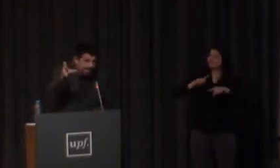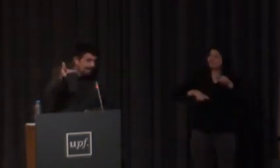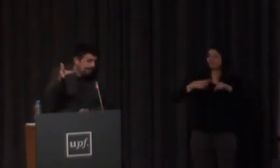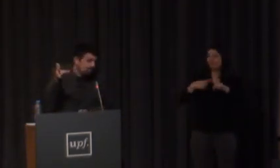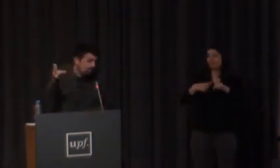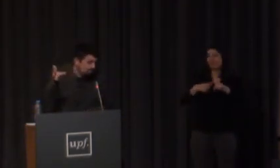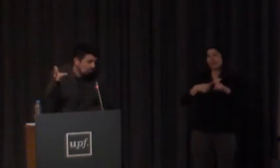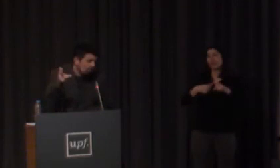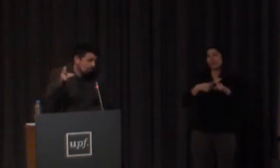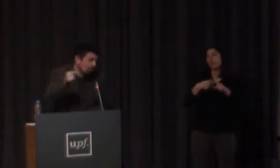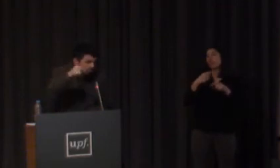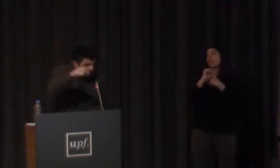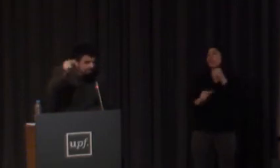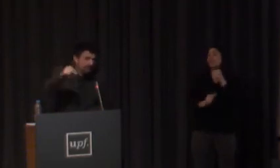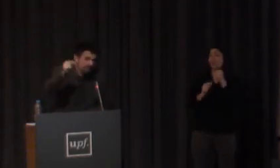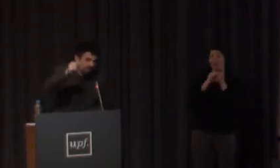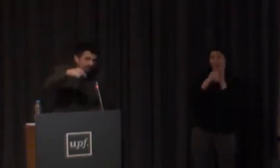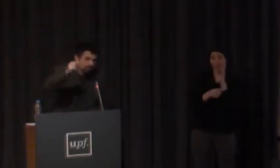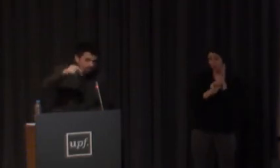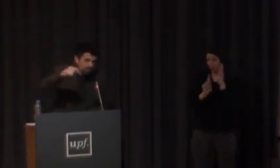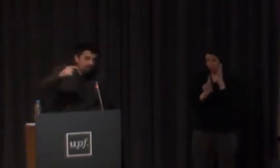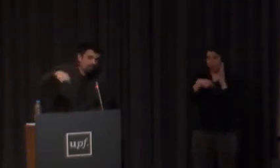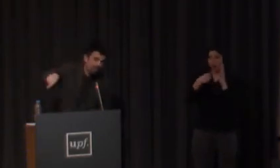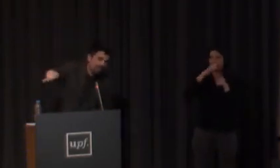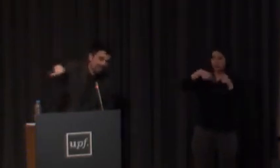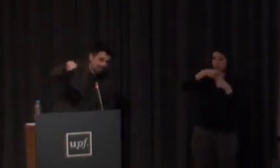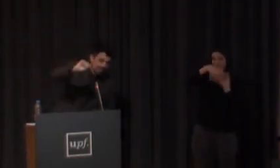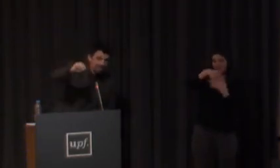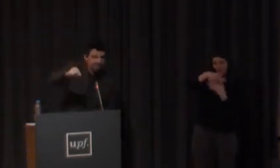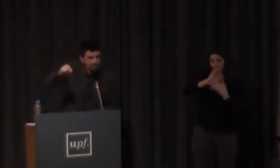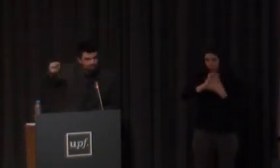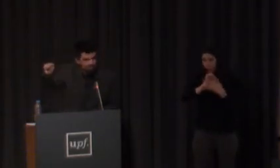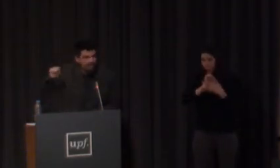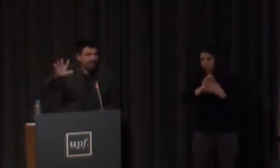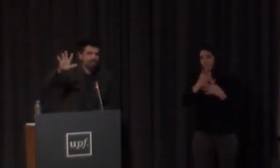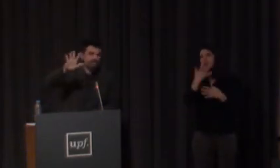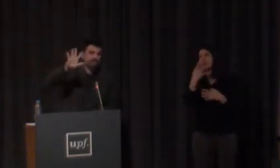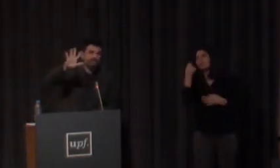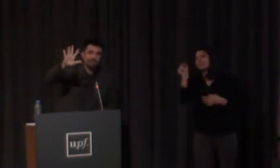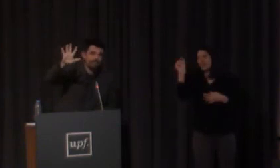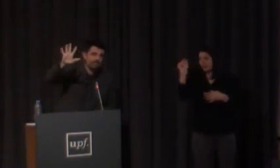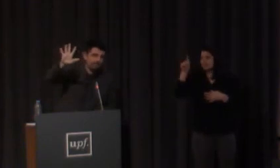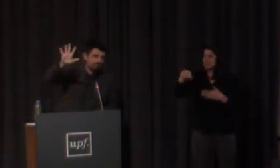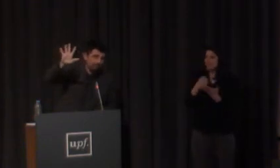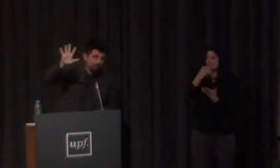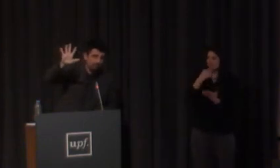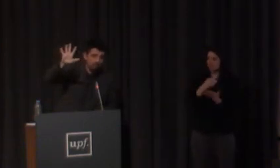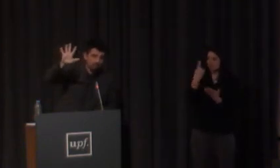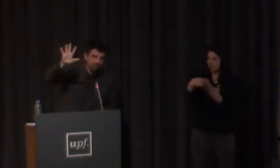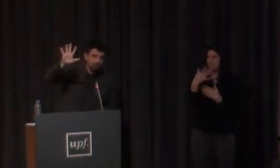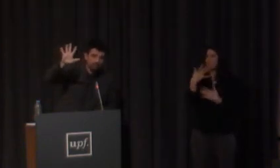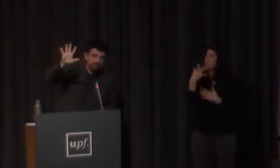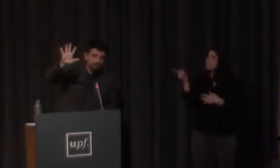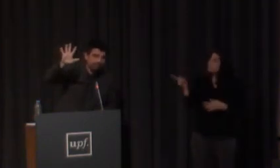solo A, E, I o U luego se mezcla intervienen otros símbolos las tildes también son marcas de si por ejemplo